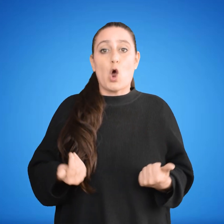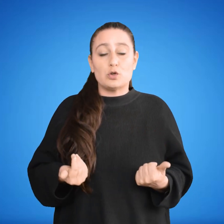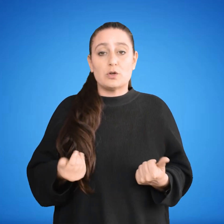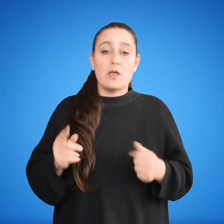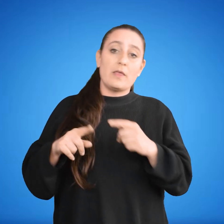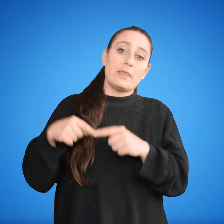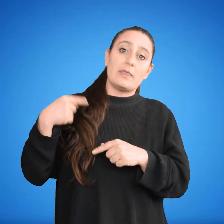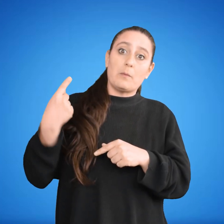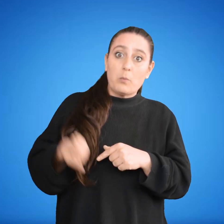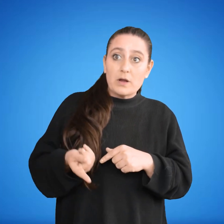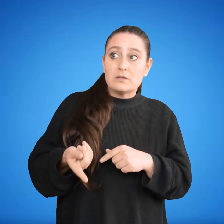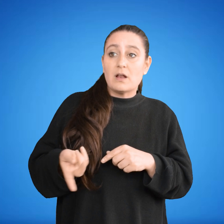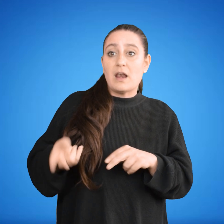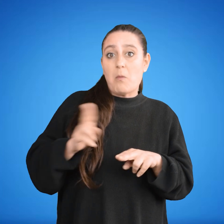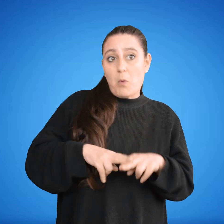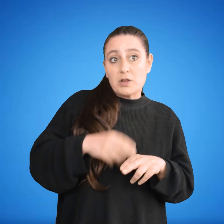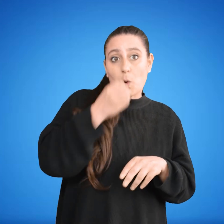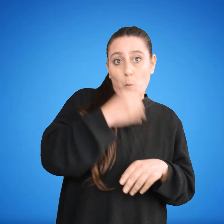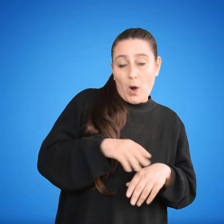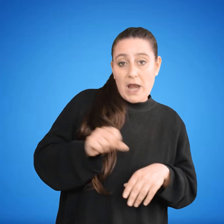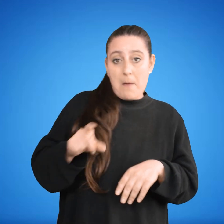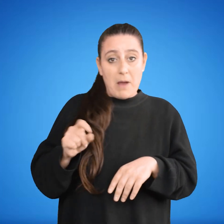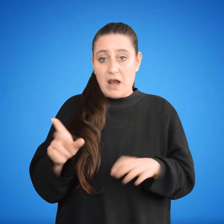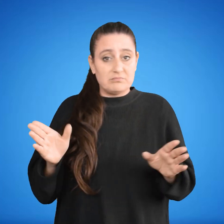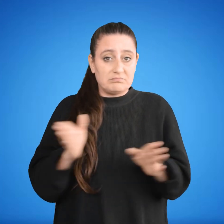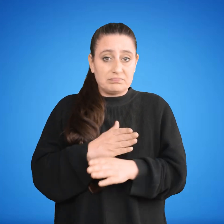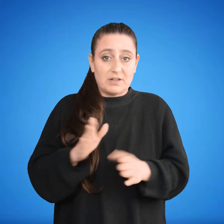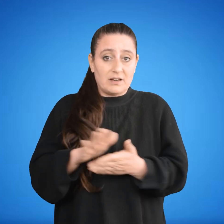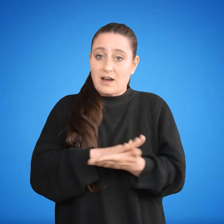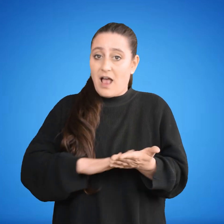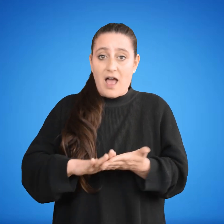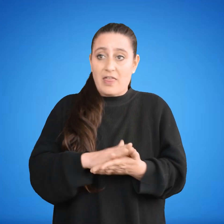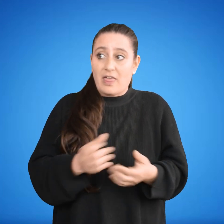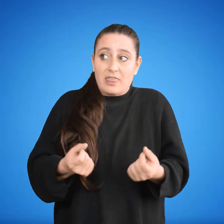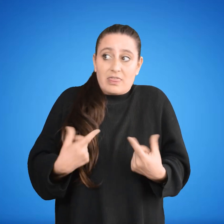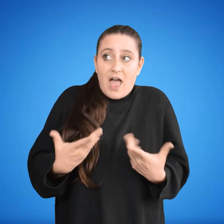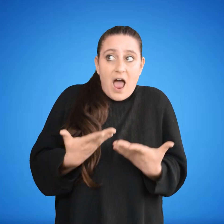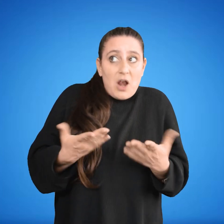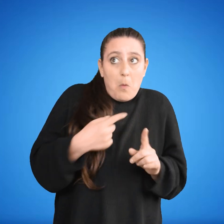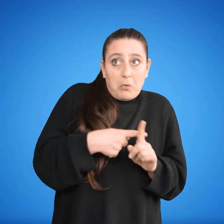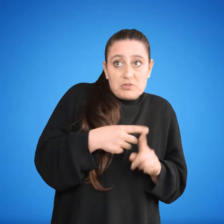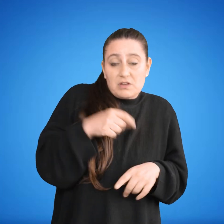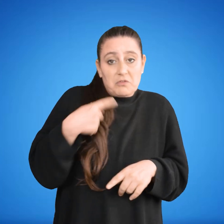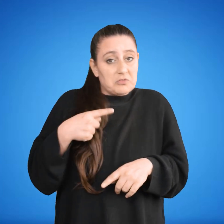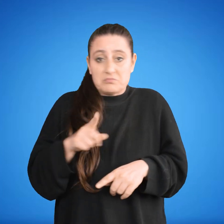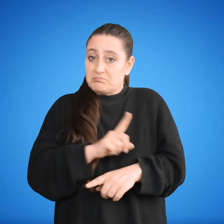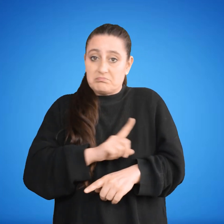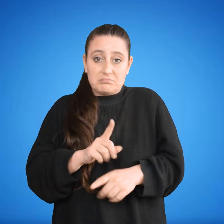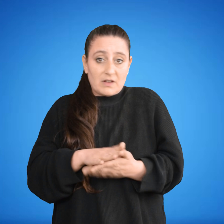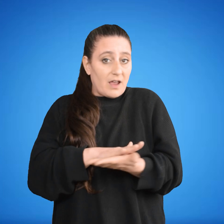ausencia de sensaciones. Luego, la muerte no es ni buena ni mala, no puede afectarnos de